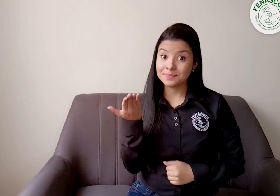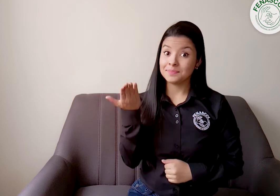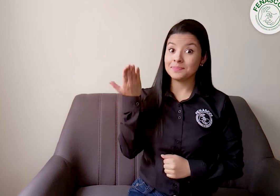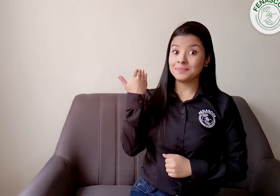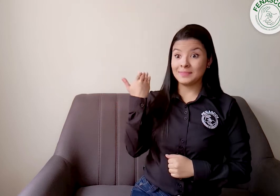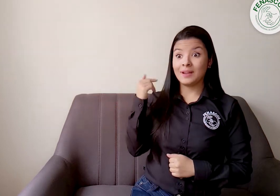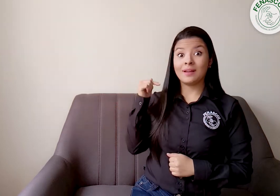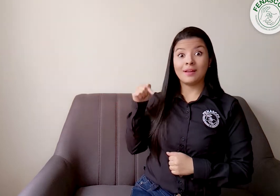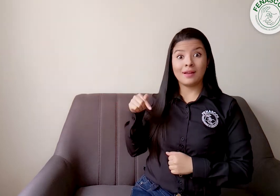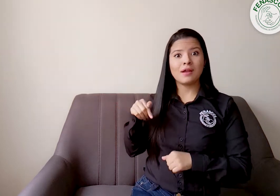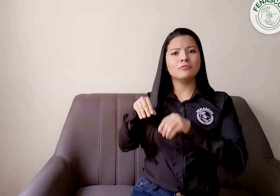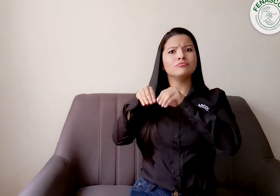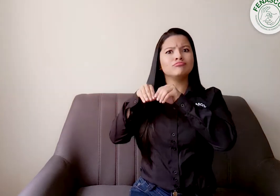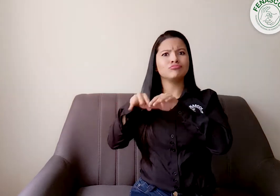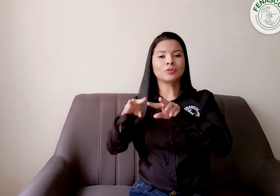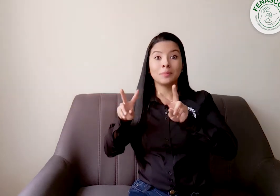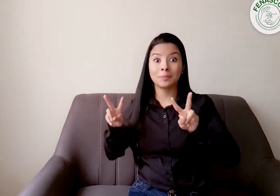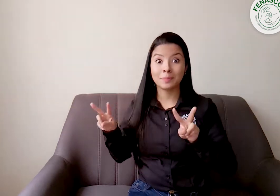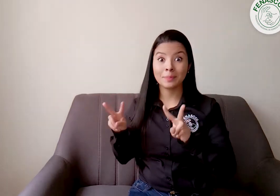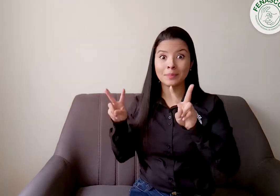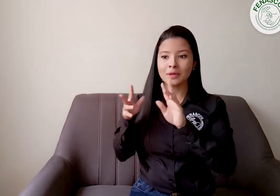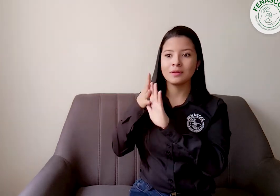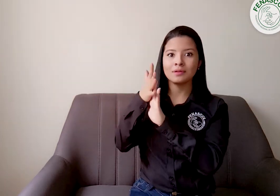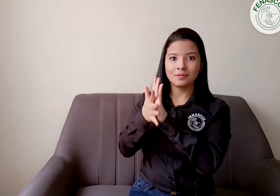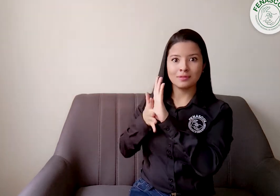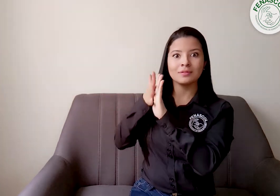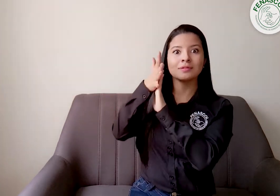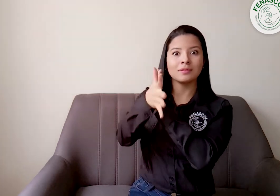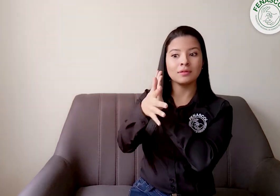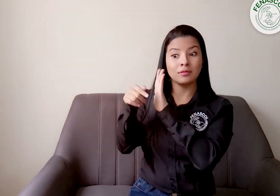Realizamos la primera emisión del noticiero NotiSeñales.